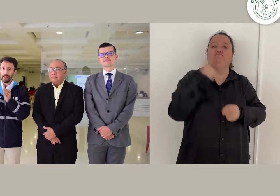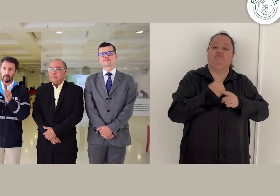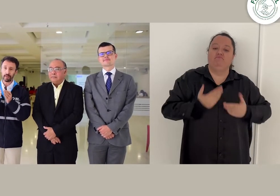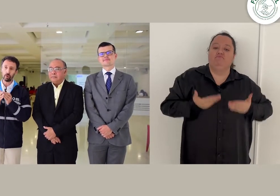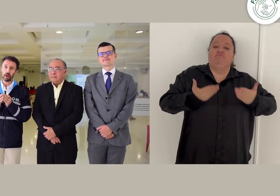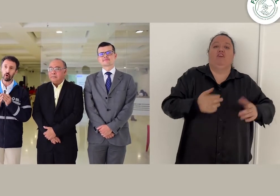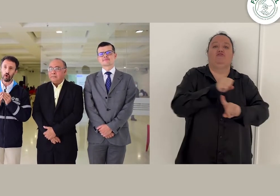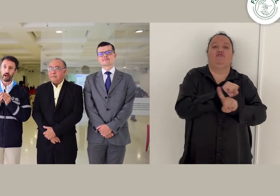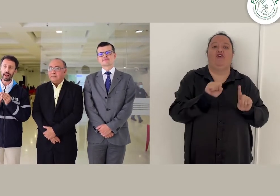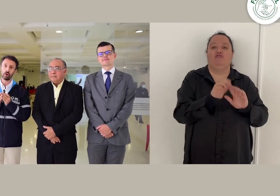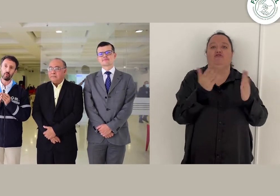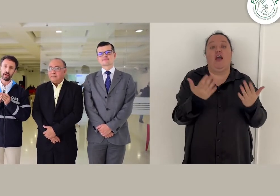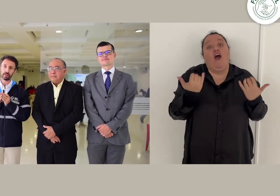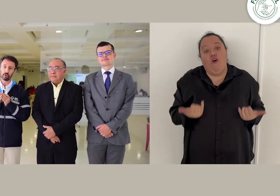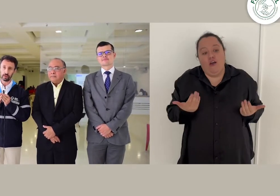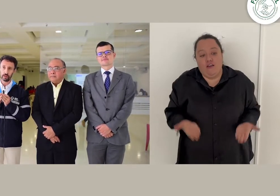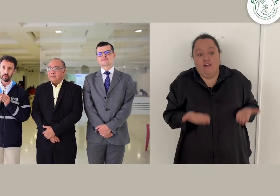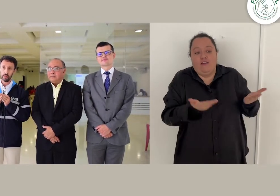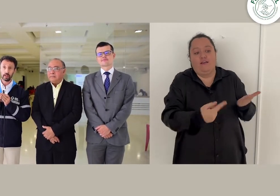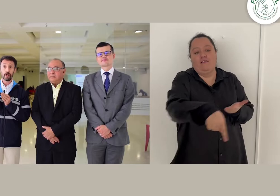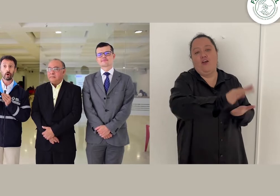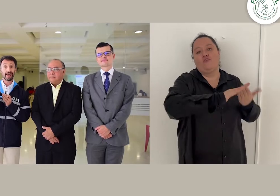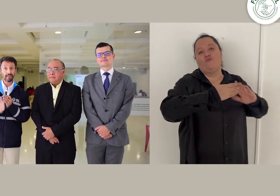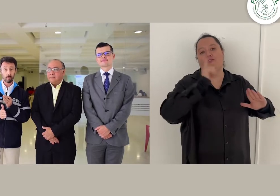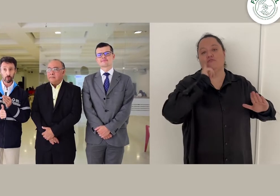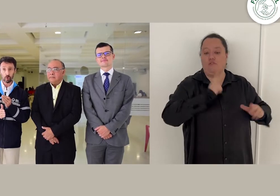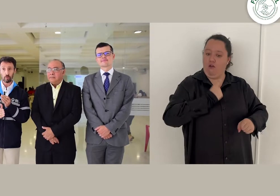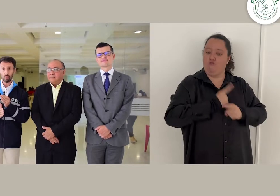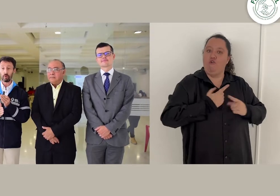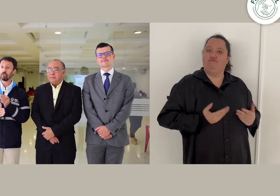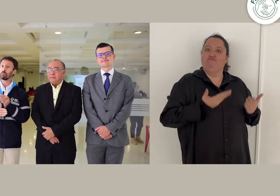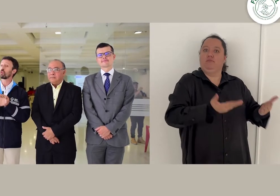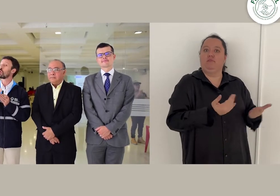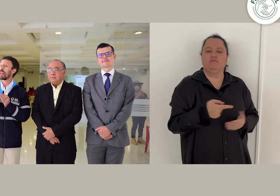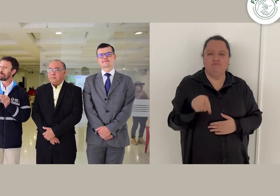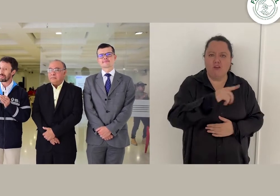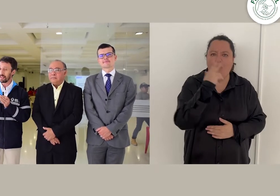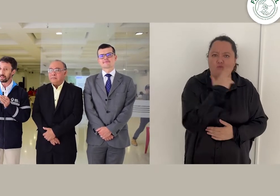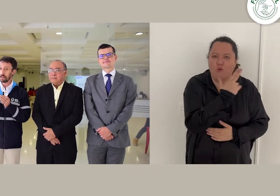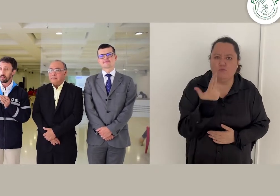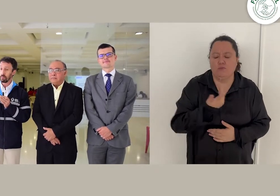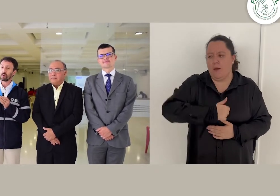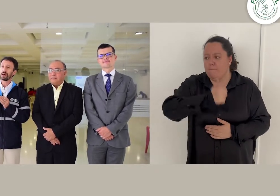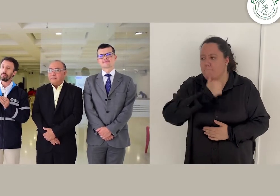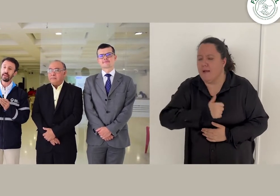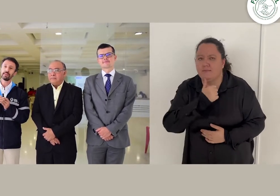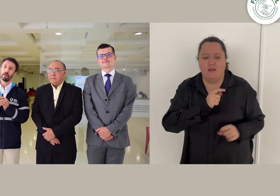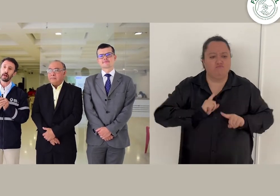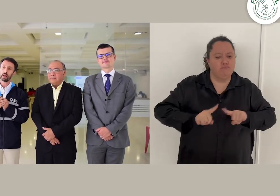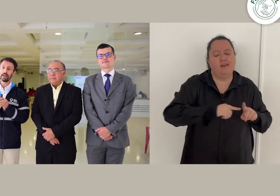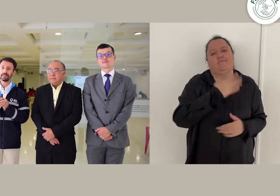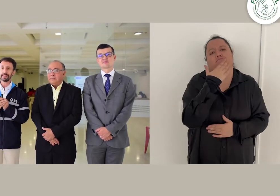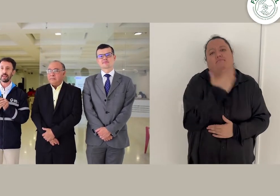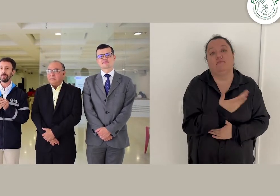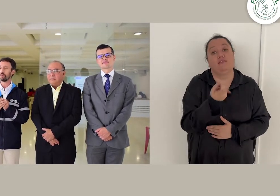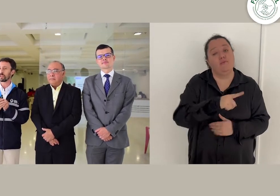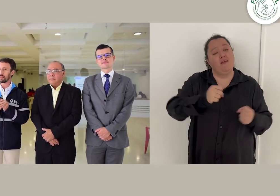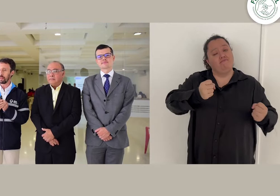sorda. Quiero agradecer por todo el compromiso, por toda la paciencia, pero también celebrar este importante